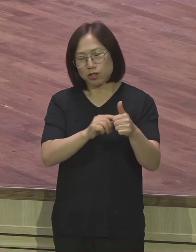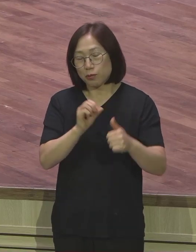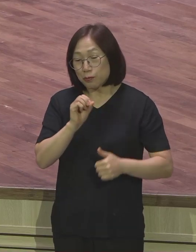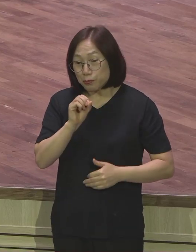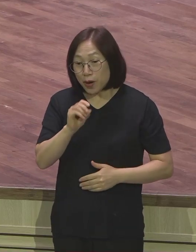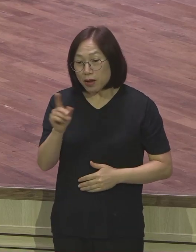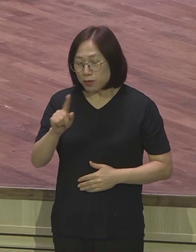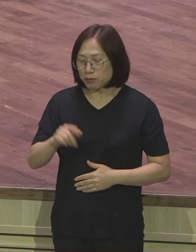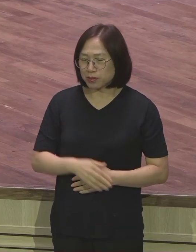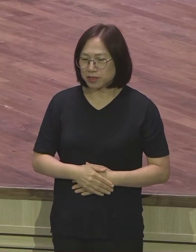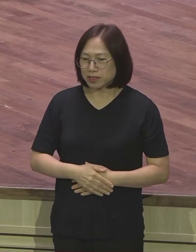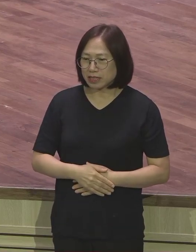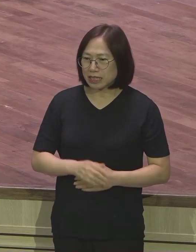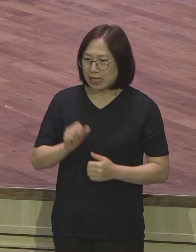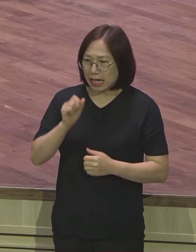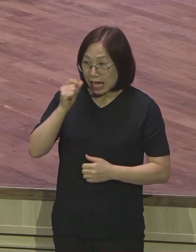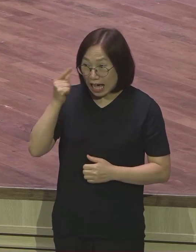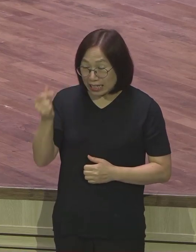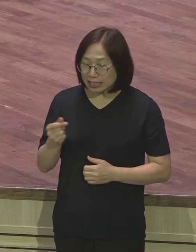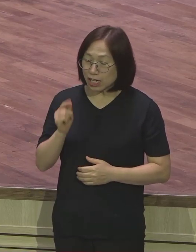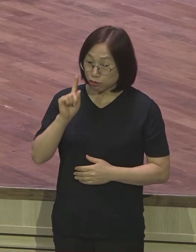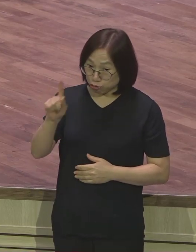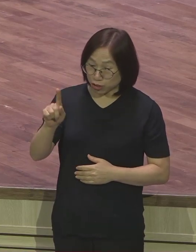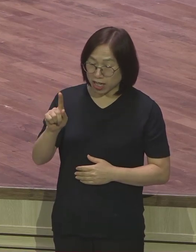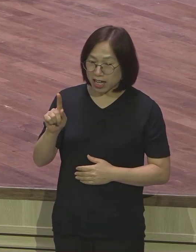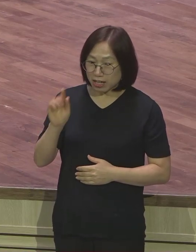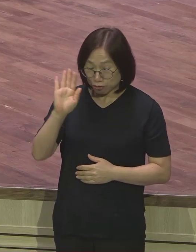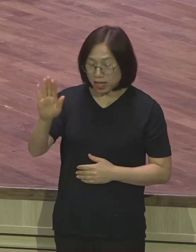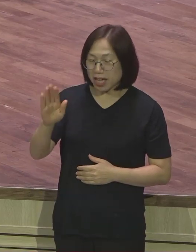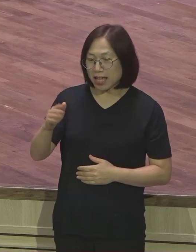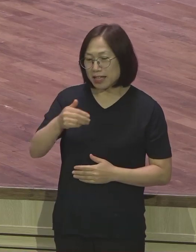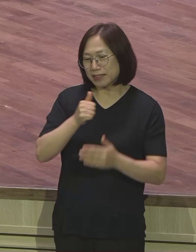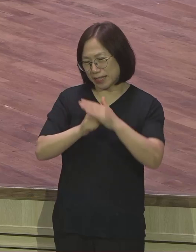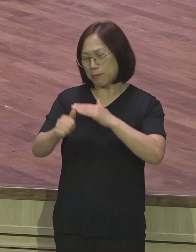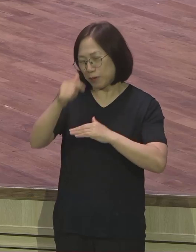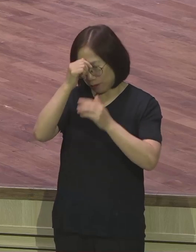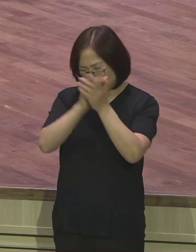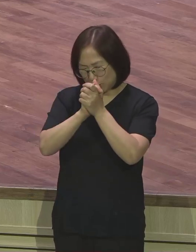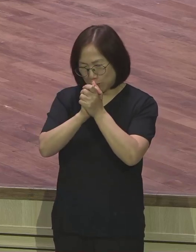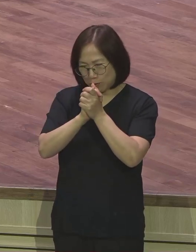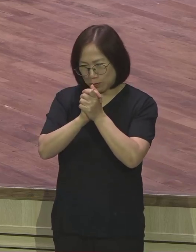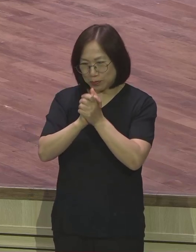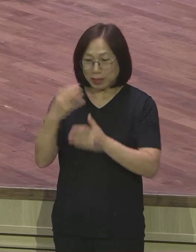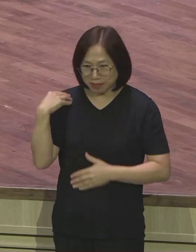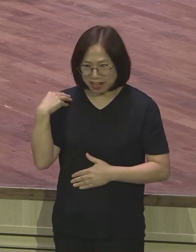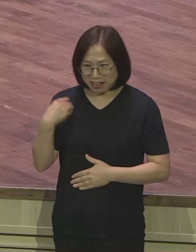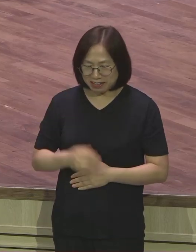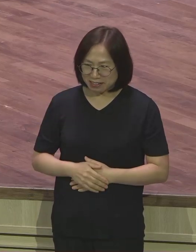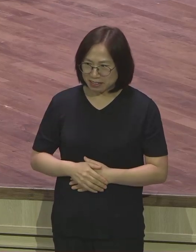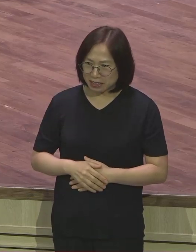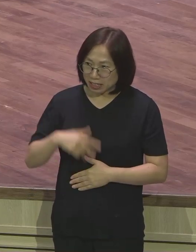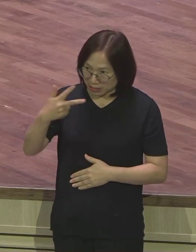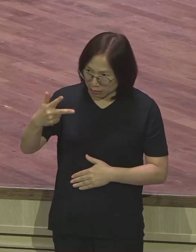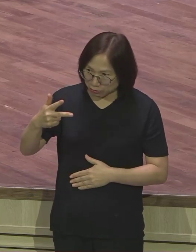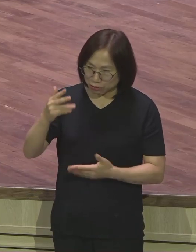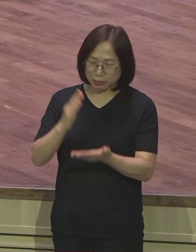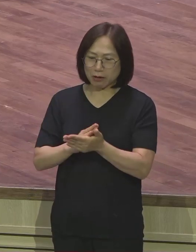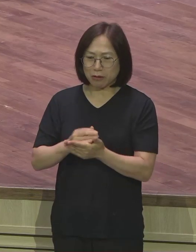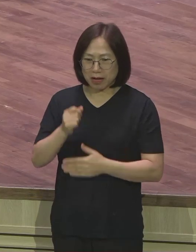기도하고 싶어서 새벽에 왔다고 아니 다음 주도 아니고 아직 한 달이나 남은 대표 기도를 위해서